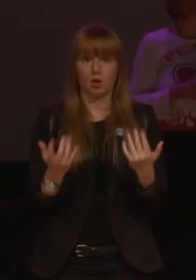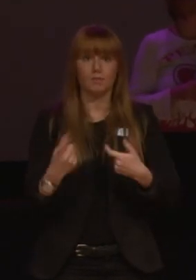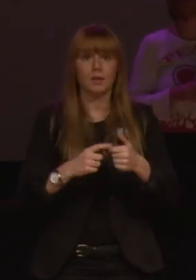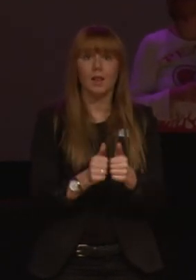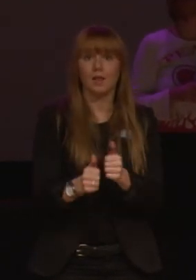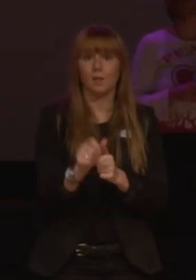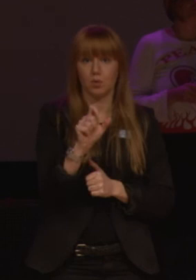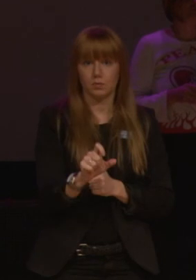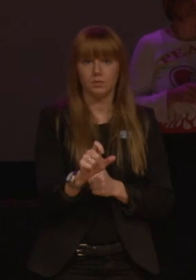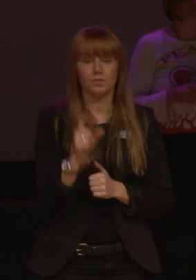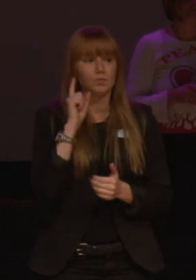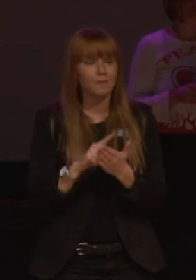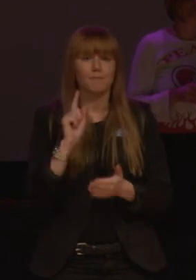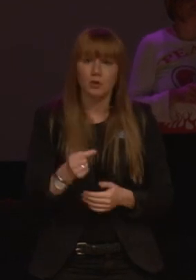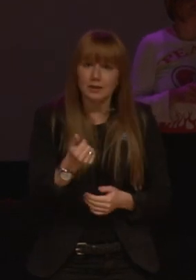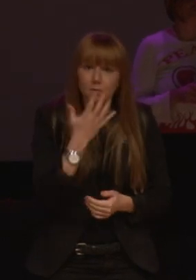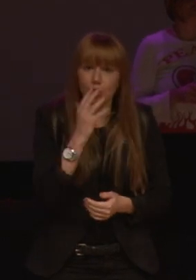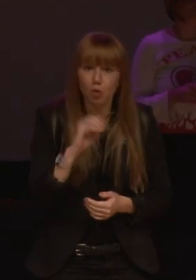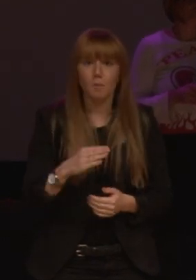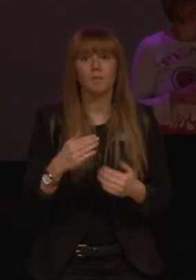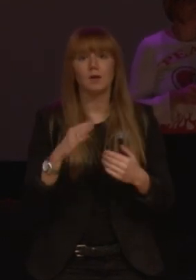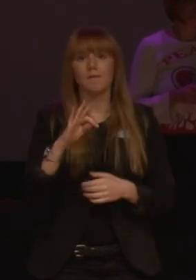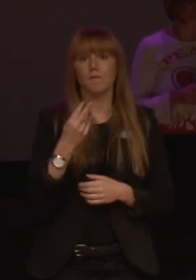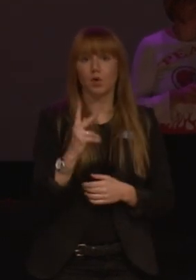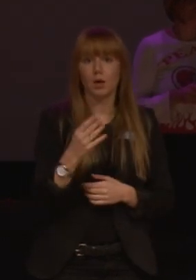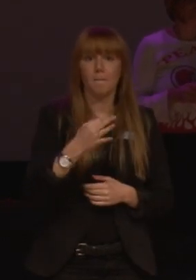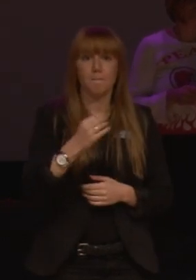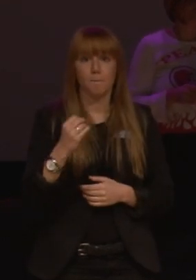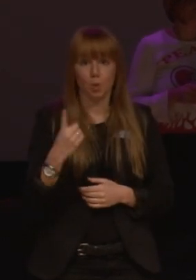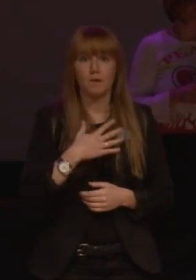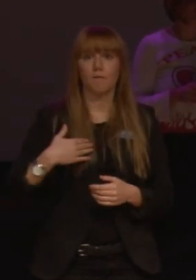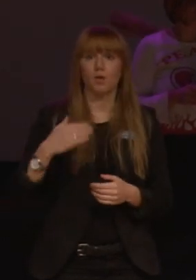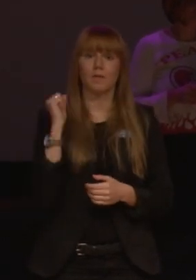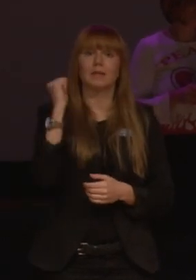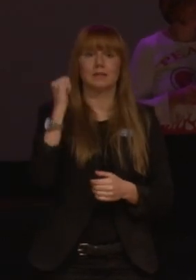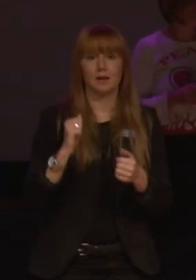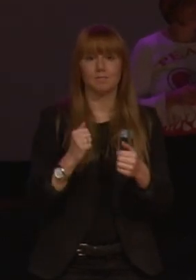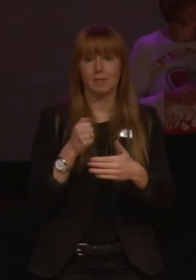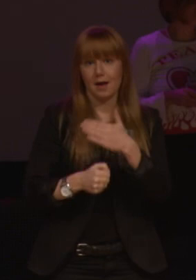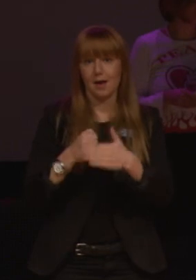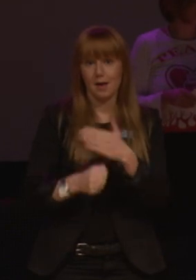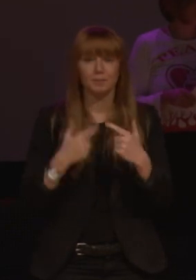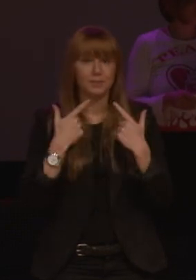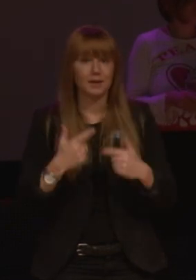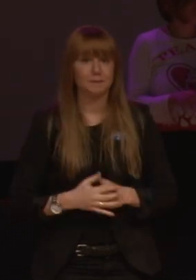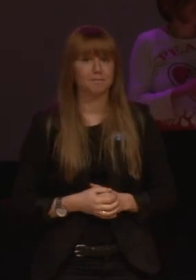ledamot för att det pratas för lite om funkpool i vår feministiska kamp. Tack! Tack!